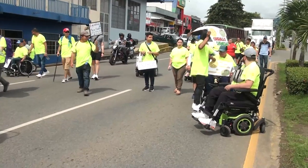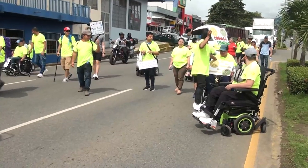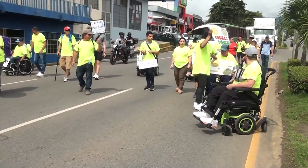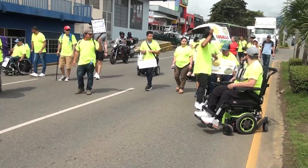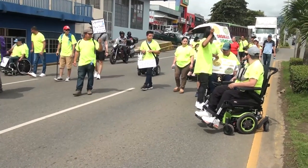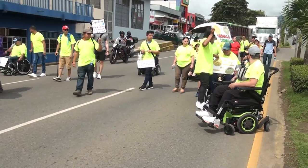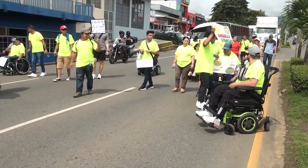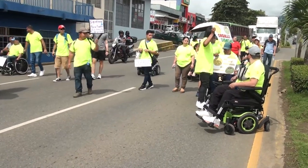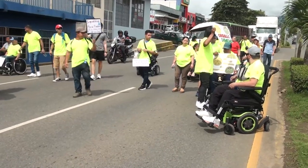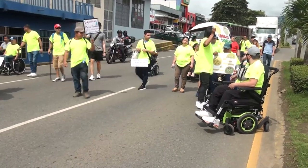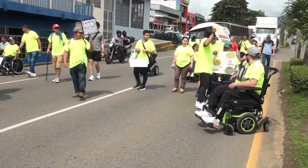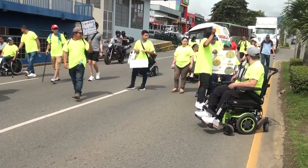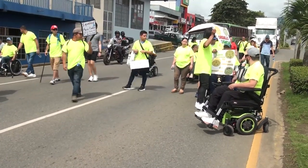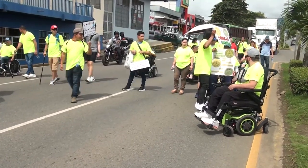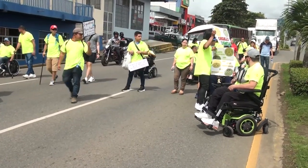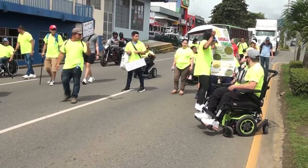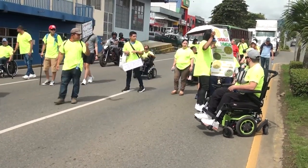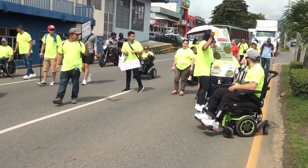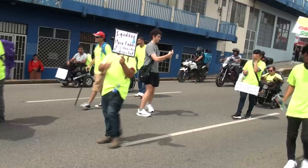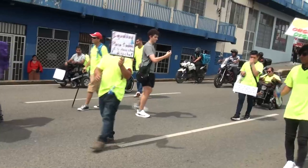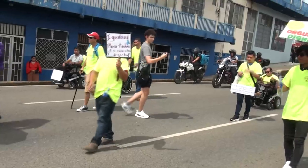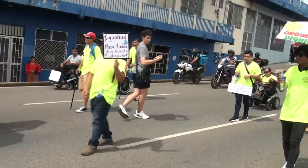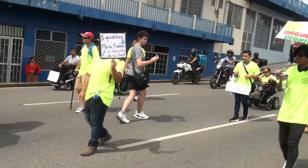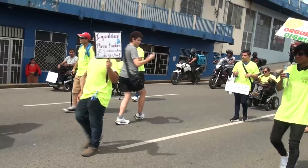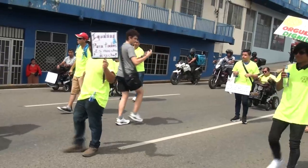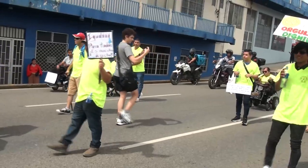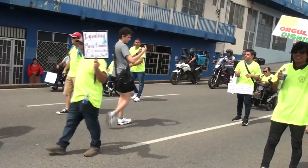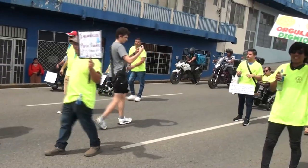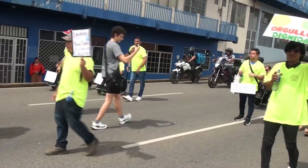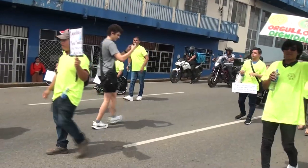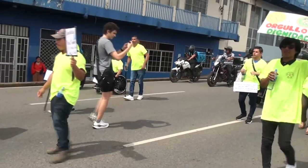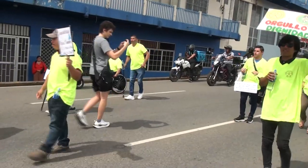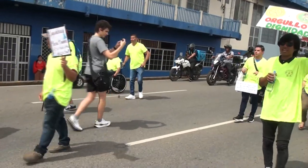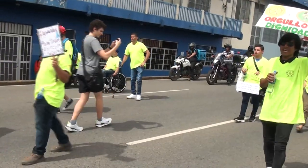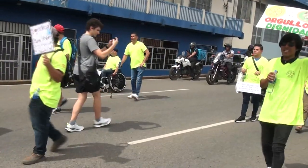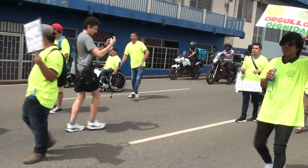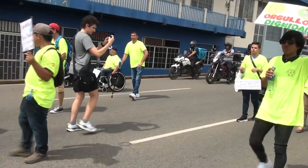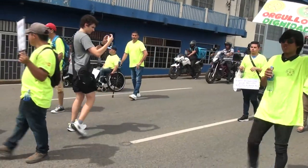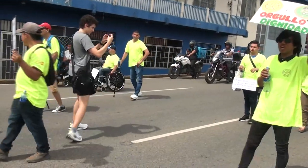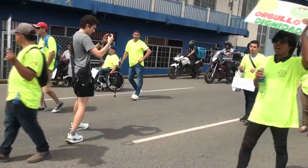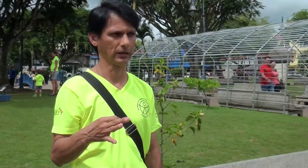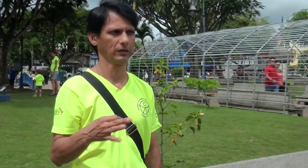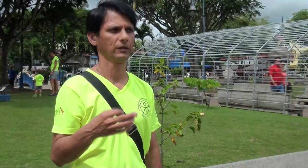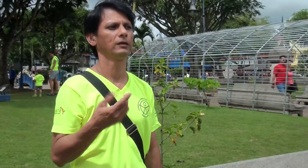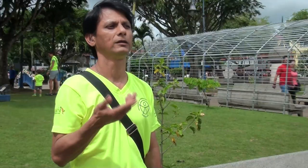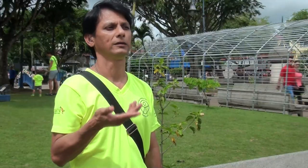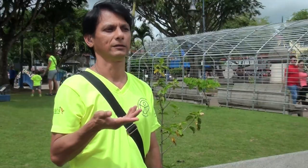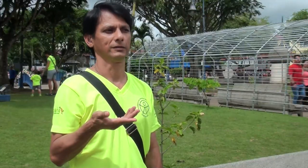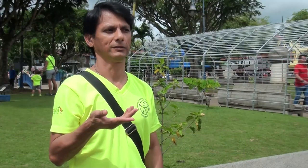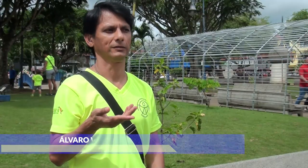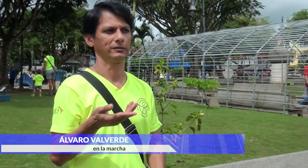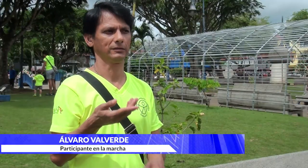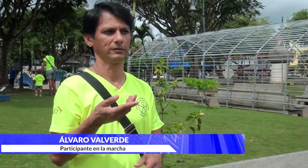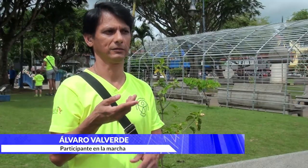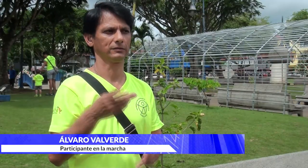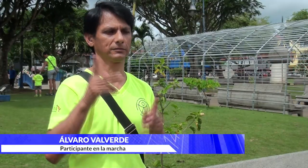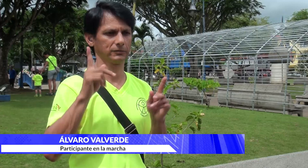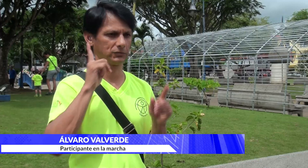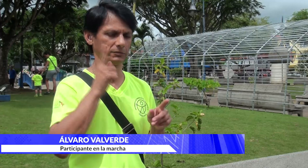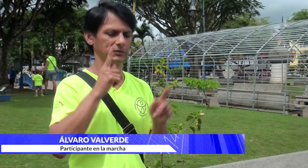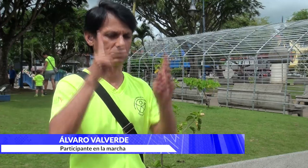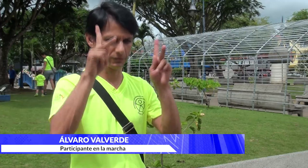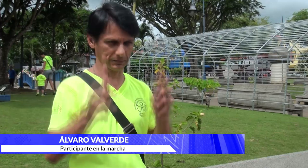las personas. Los participantes hicieron referencia a la importancia de este tipo de actividades. Yo creo, como persona sorda,